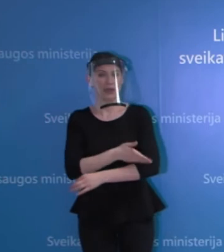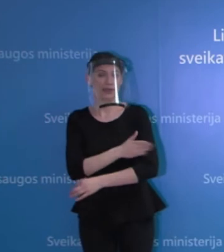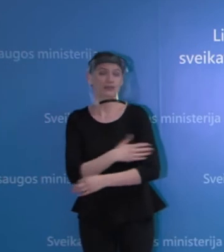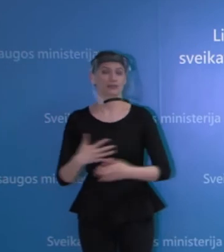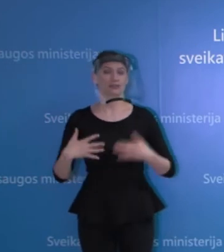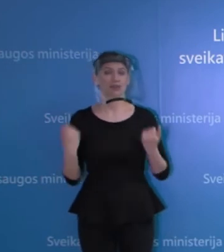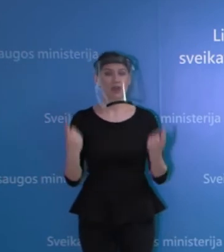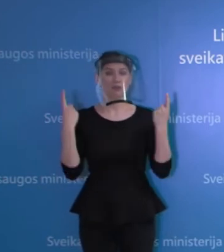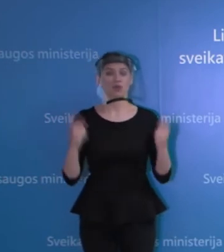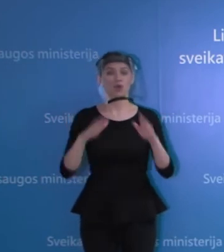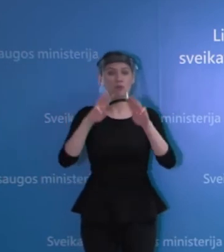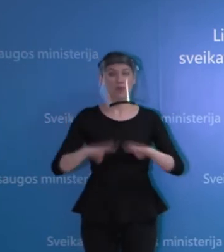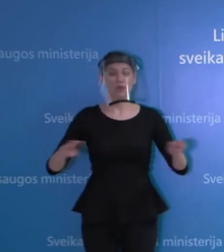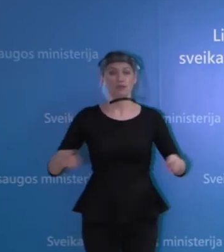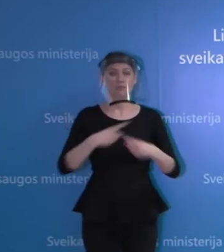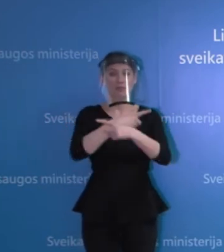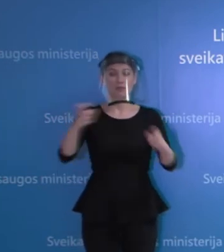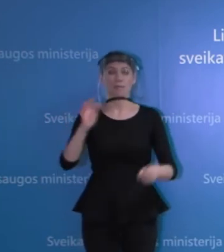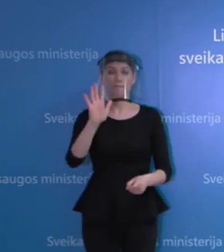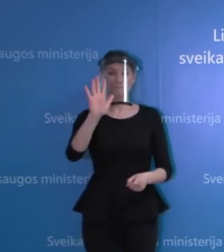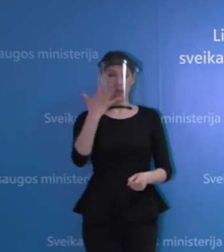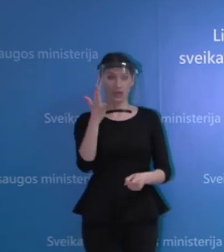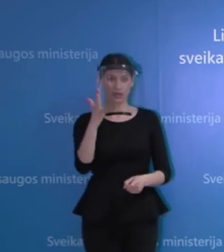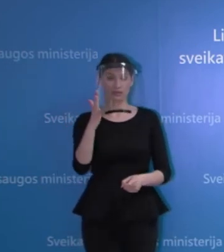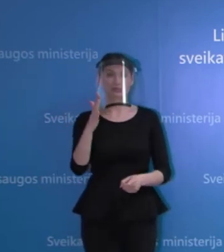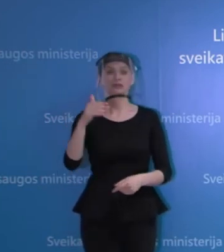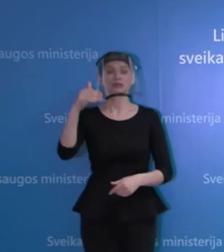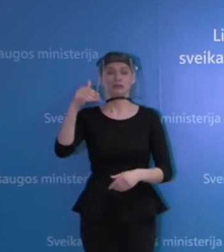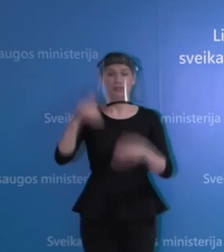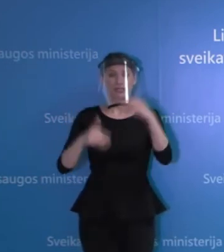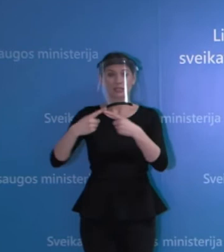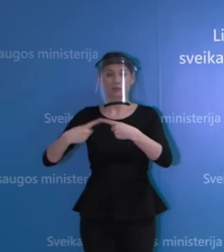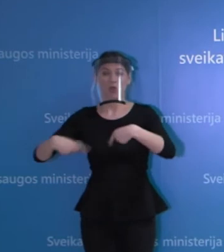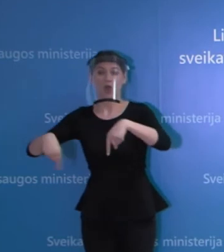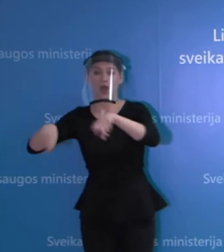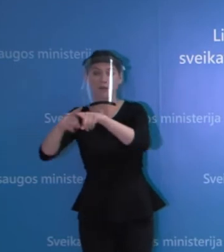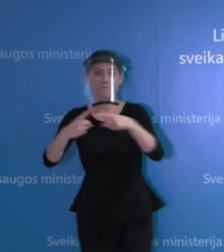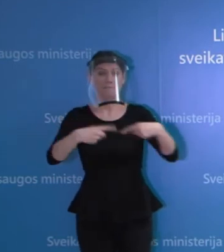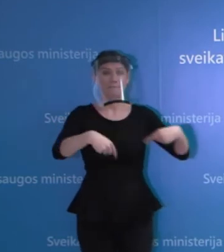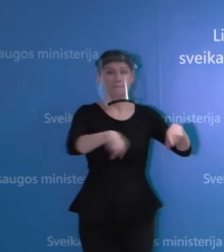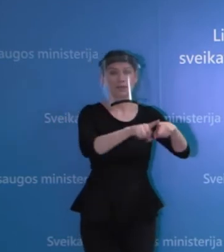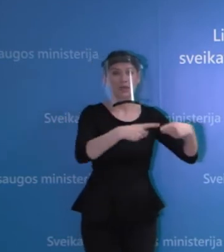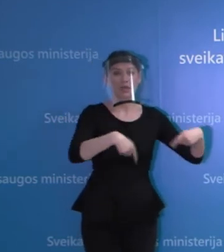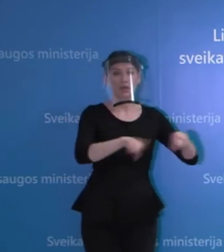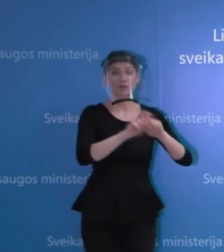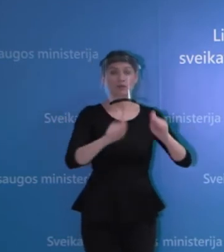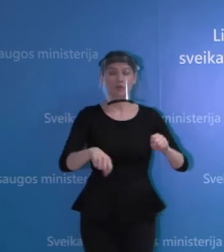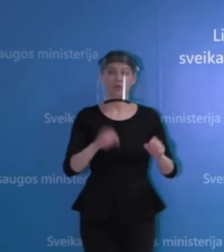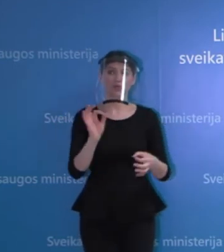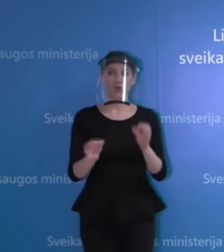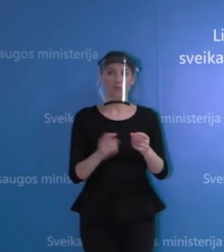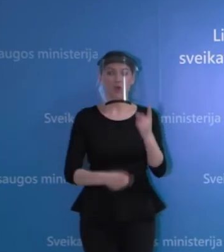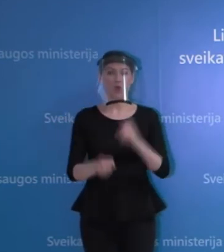ministras penktadienį pareiškė, kad įprastas rinkimų procesas balsavimo apylinkėse Lenkijoje galėtų vykti tik po dviejų metų.